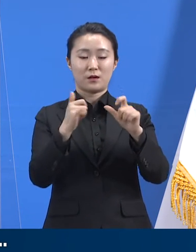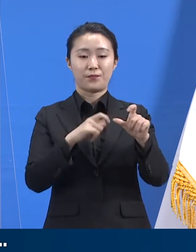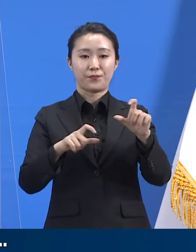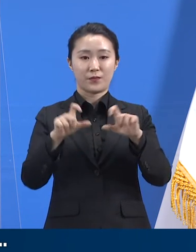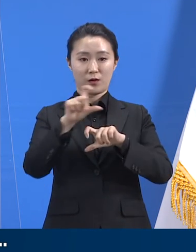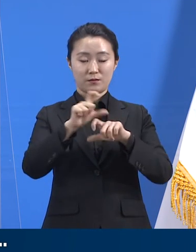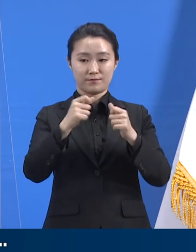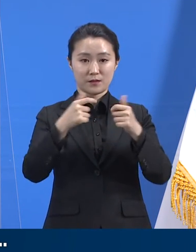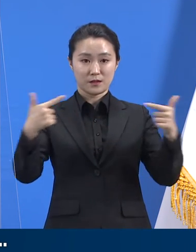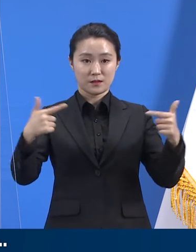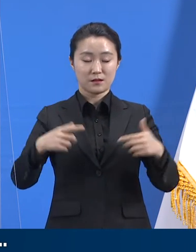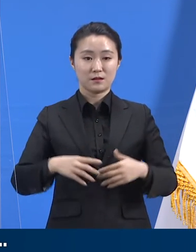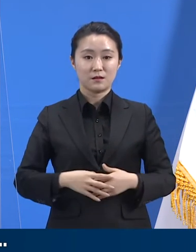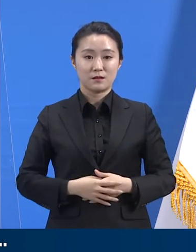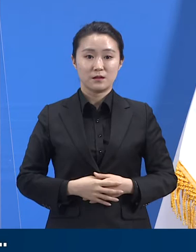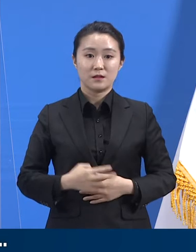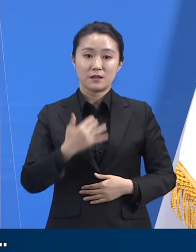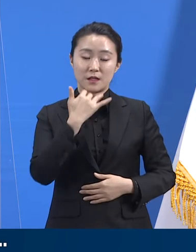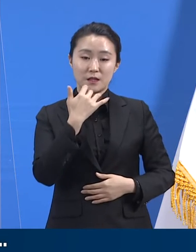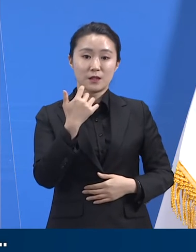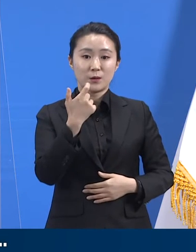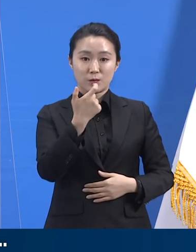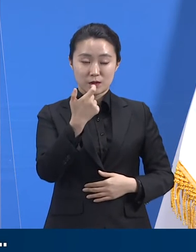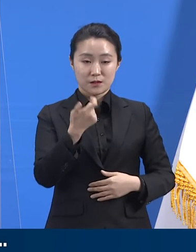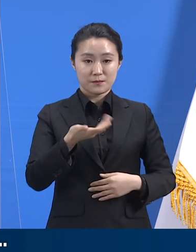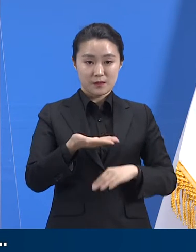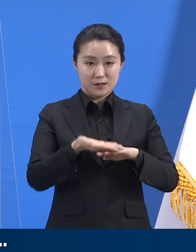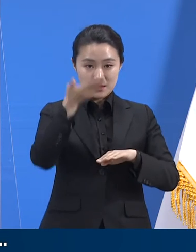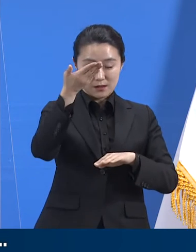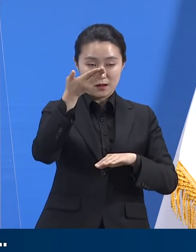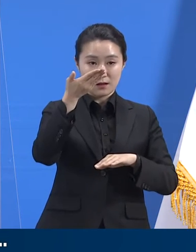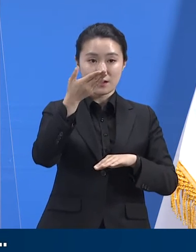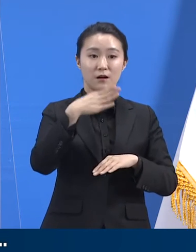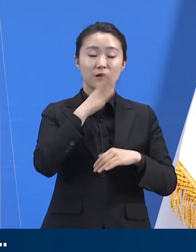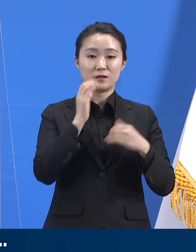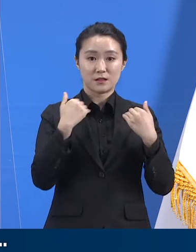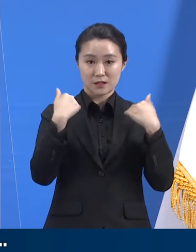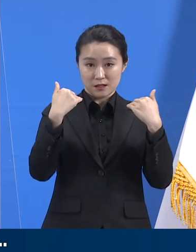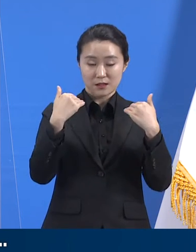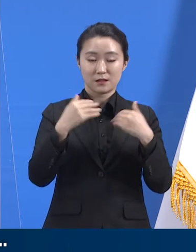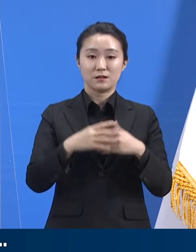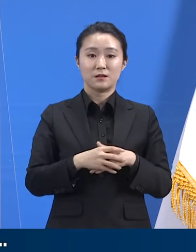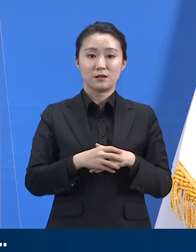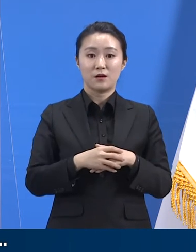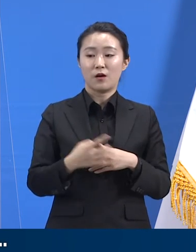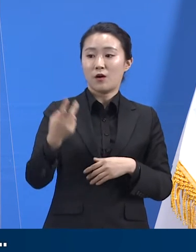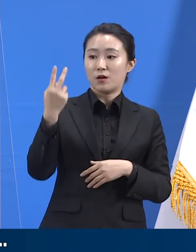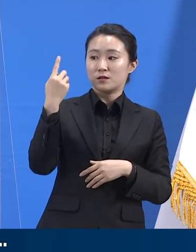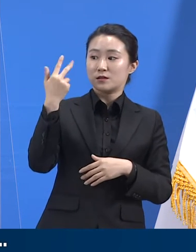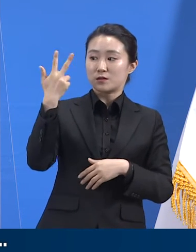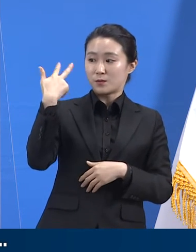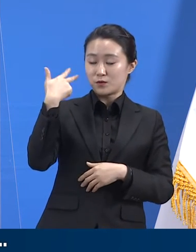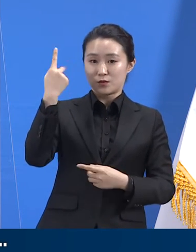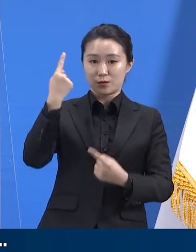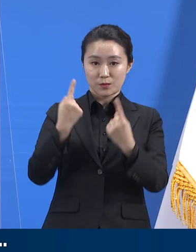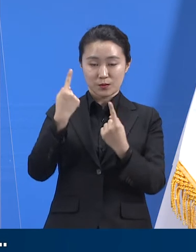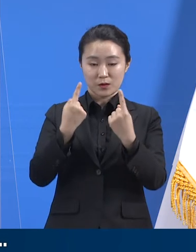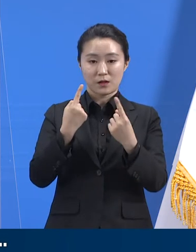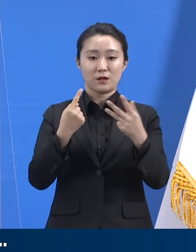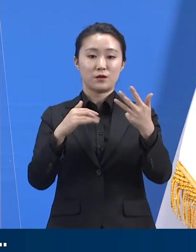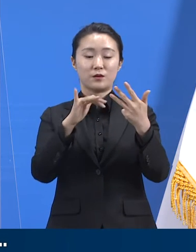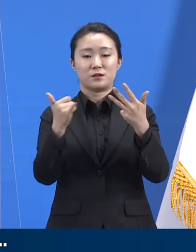60세 이상 고령 확진자는 일평균 51명으로 전주 43명 대비 8명 증가했습니다.